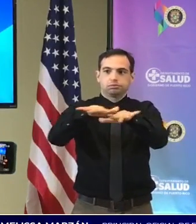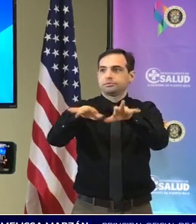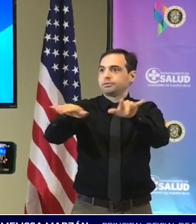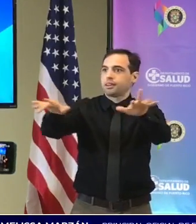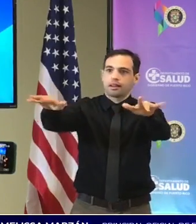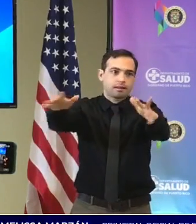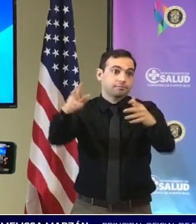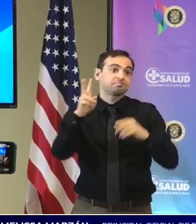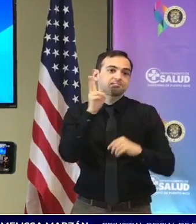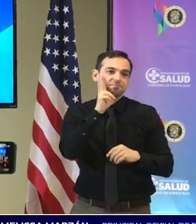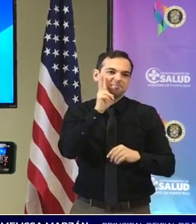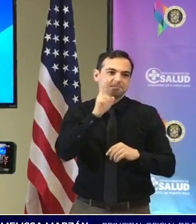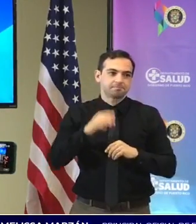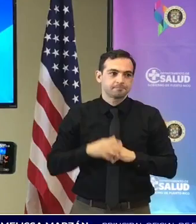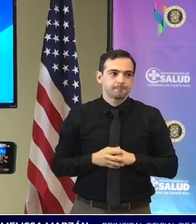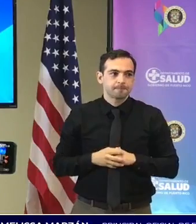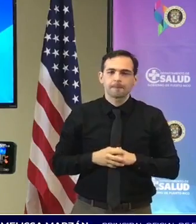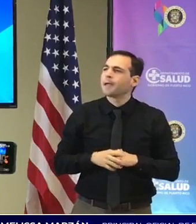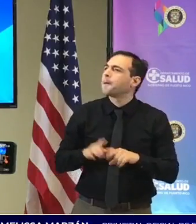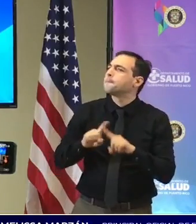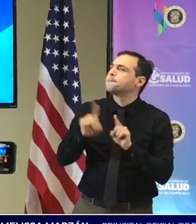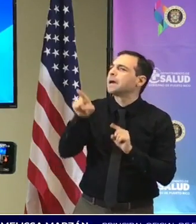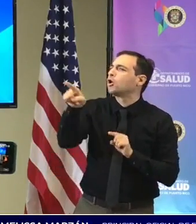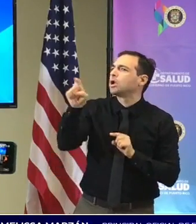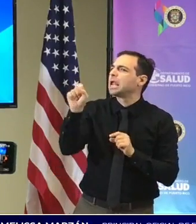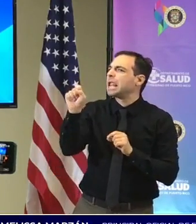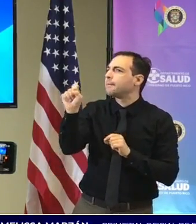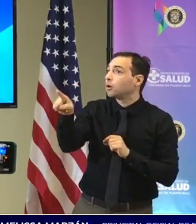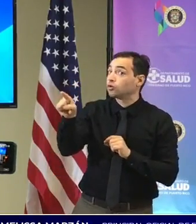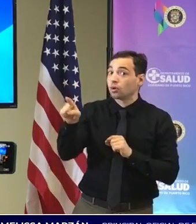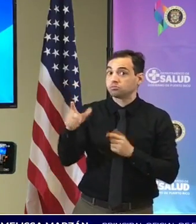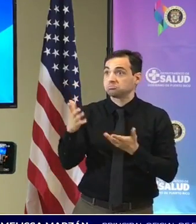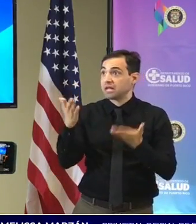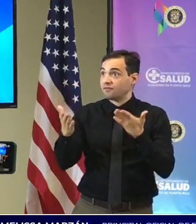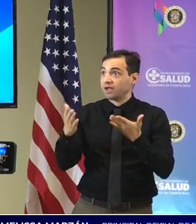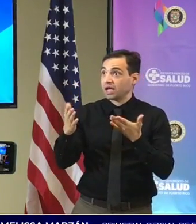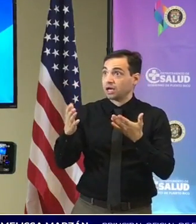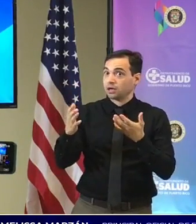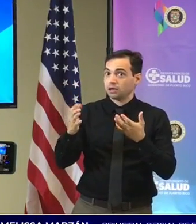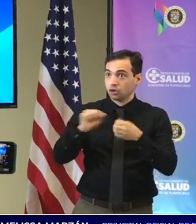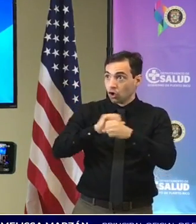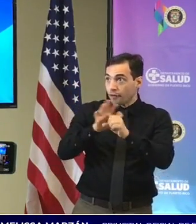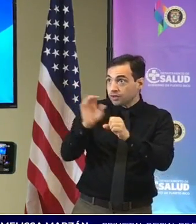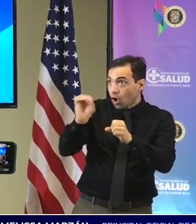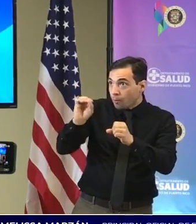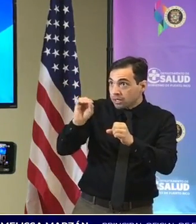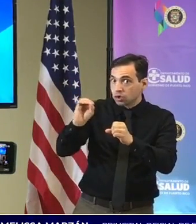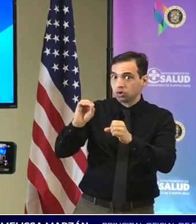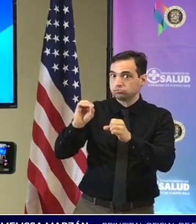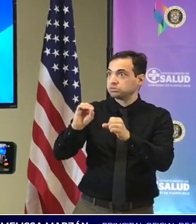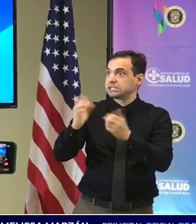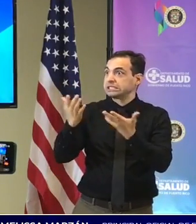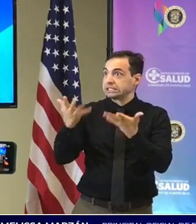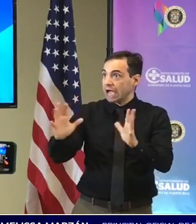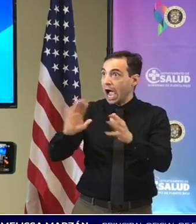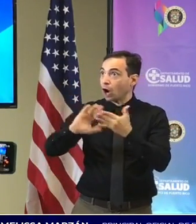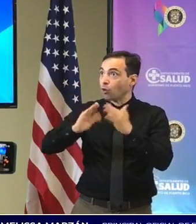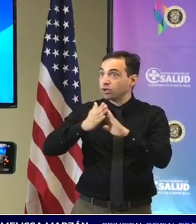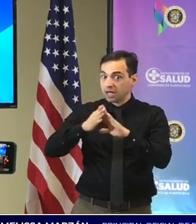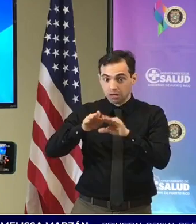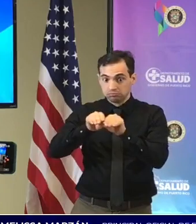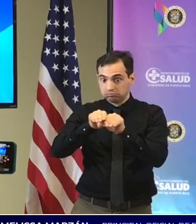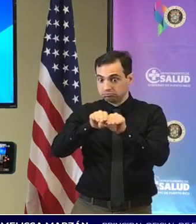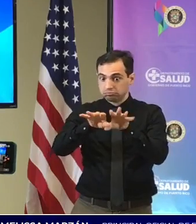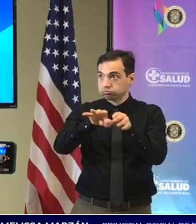¿pero no descarta que ya tengamos algunos sectores con esa transmisión comunitaria debido a si estoy mencionando